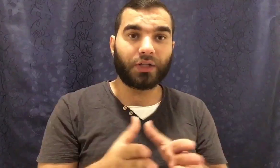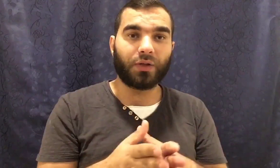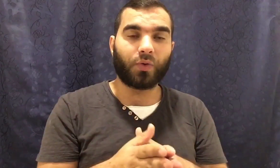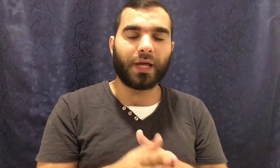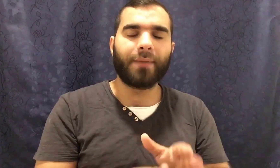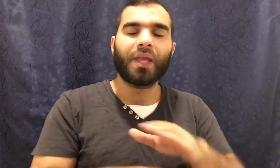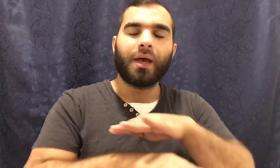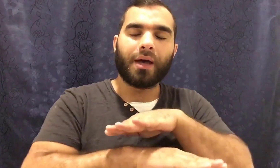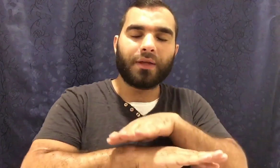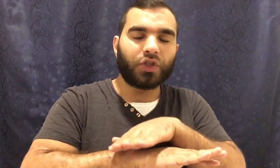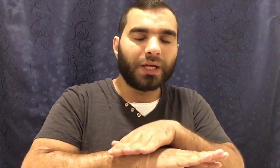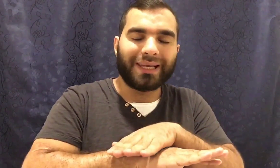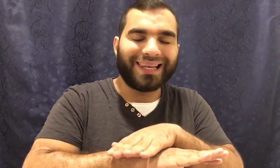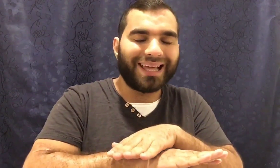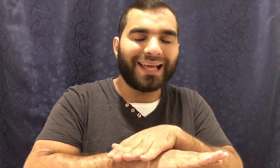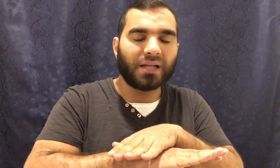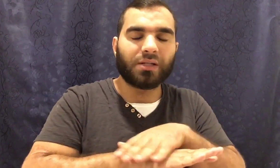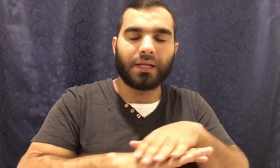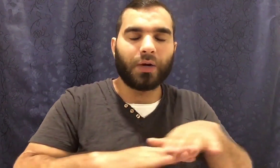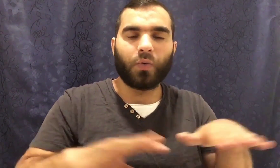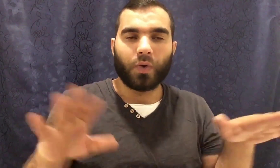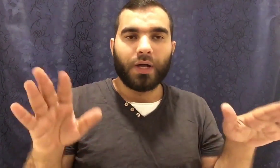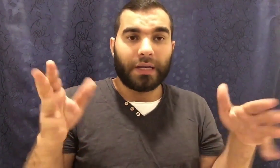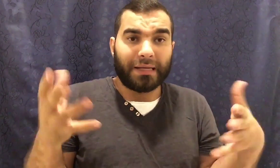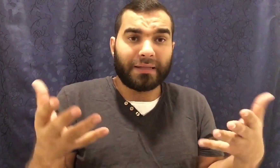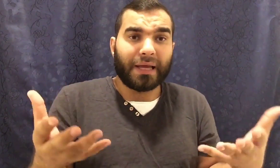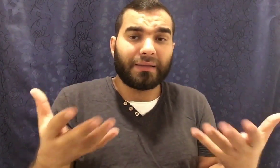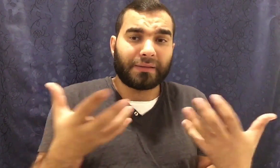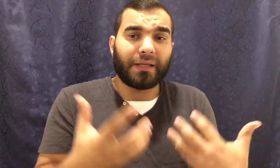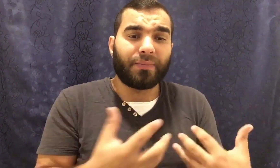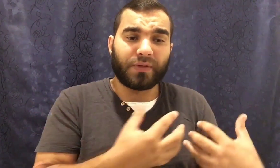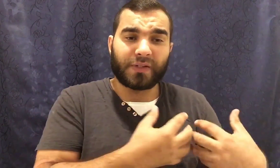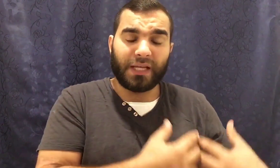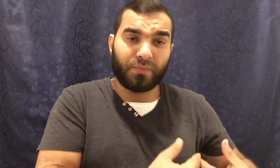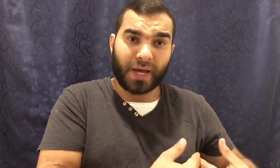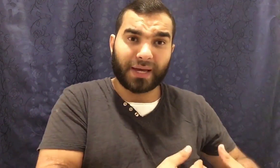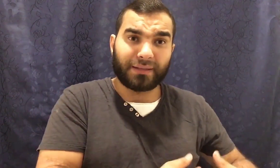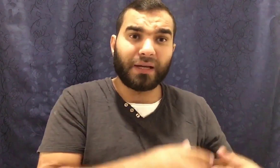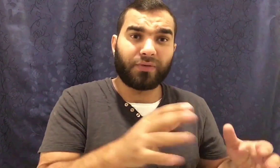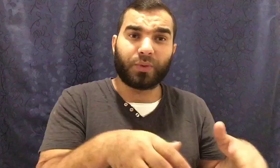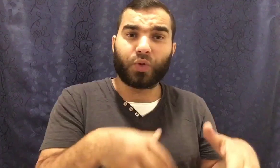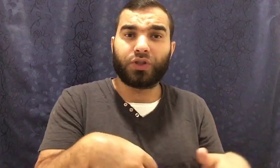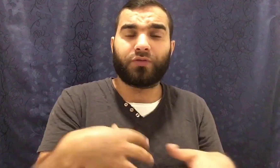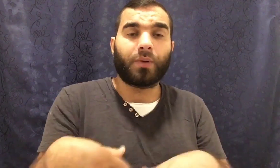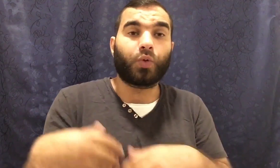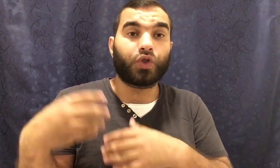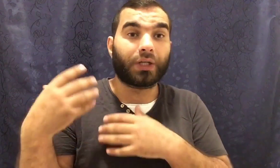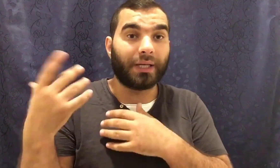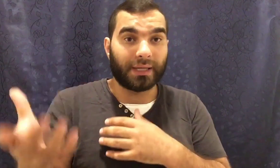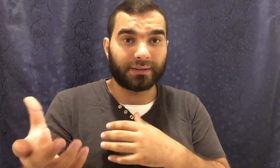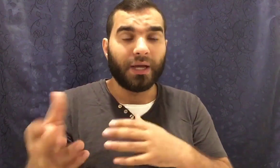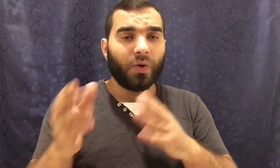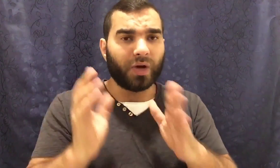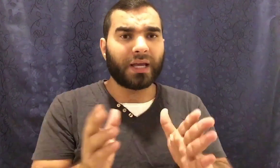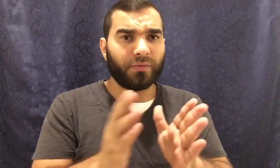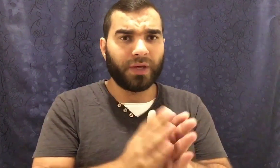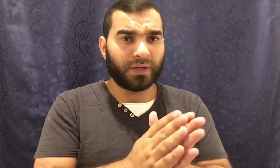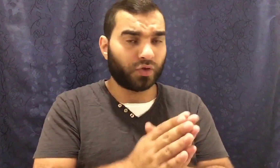والحاجات دي كلها هذا شيء لا اصل له لان دا انت كده بتستعين بحاجة تانية فبتخش في موضوع الشركيات ولكن فعلا